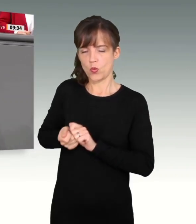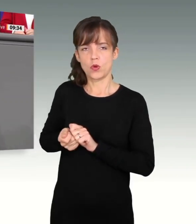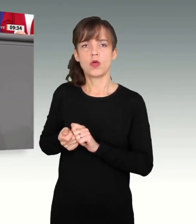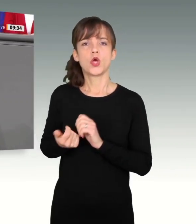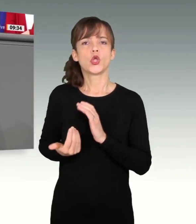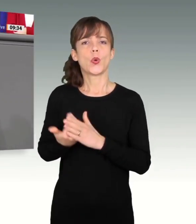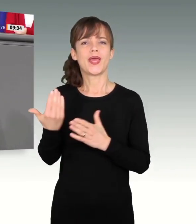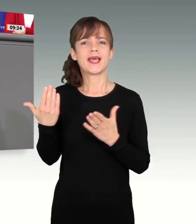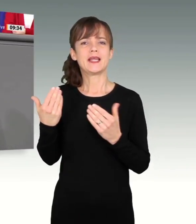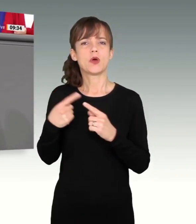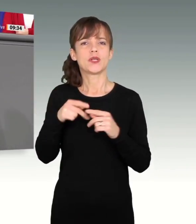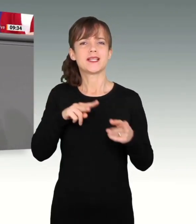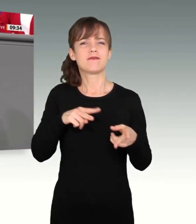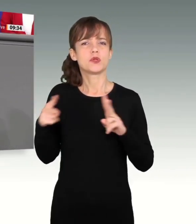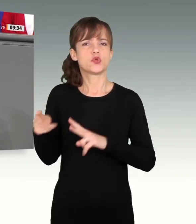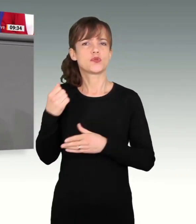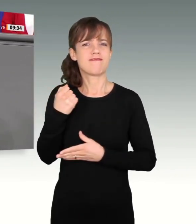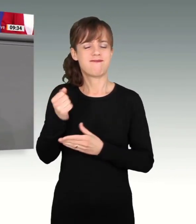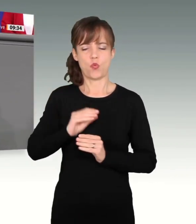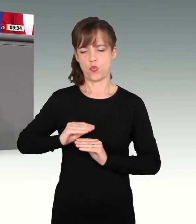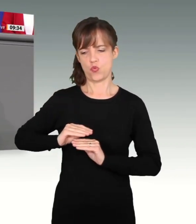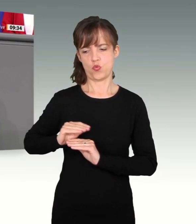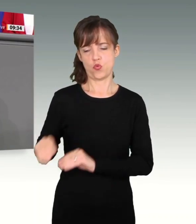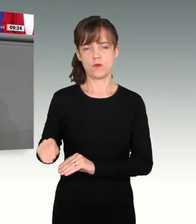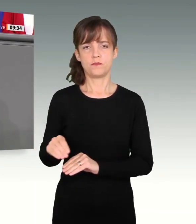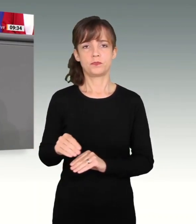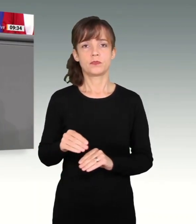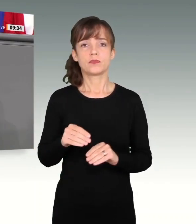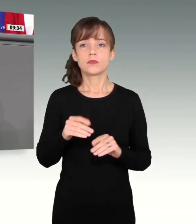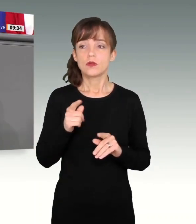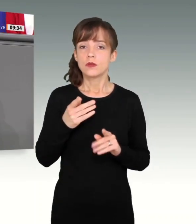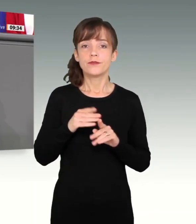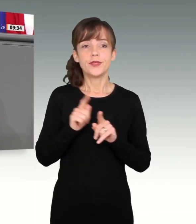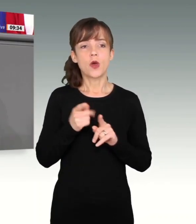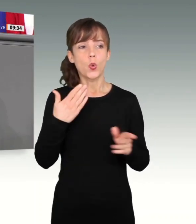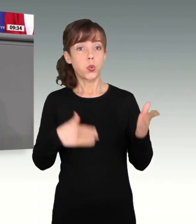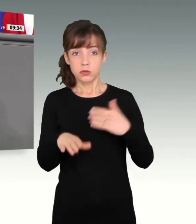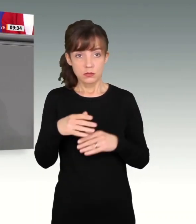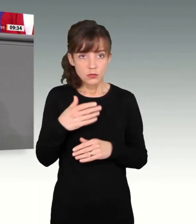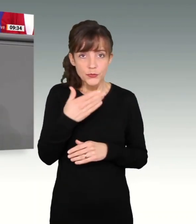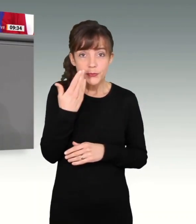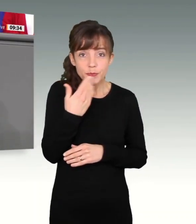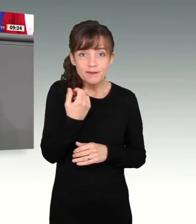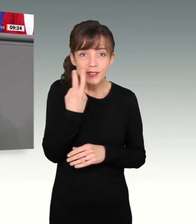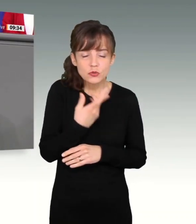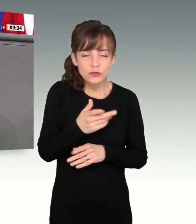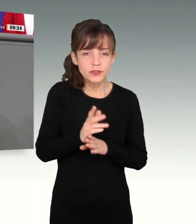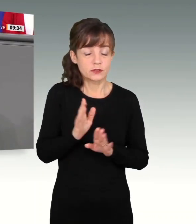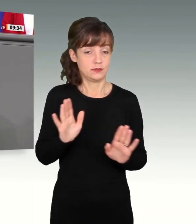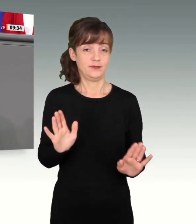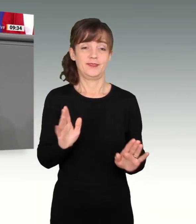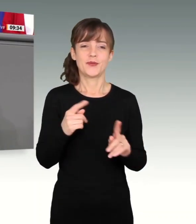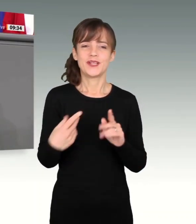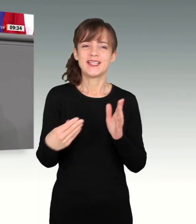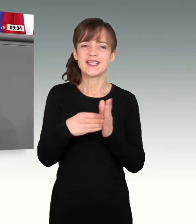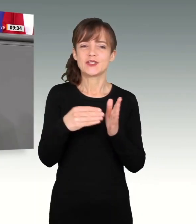Transformations vorgesteckt. Ein Veranlassungszusammenhang wird nicht einmal mehr geheuchelt. Der Hessische Staatsgerichtshof, eben schon zitiert, hat